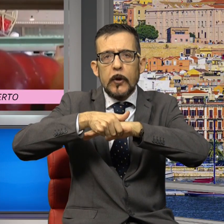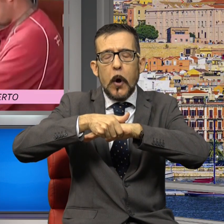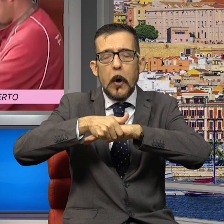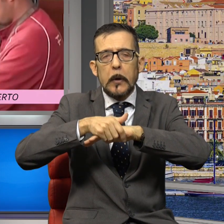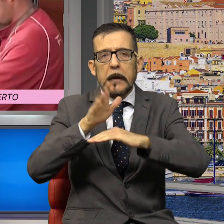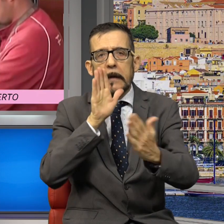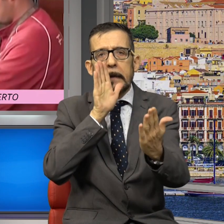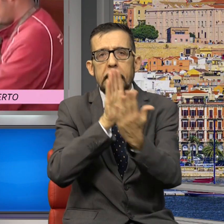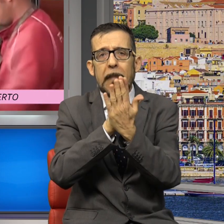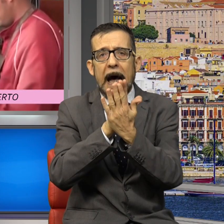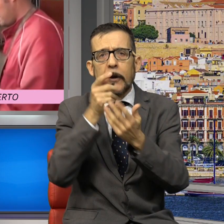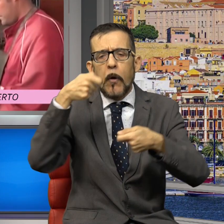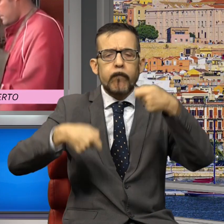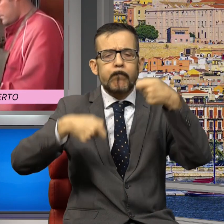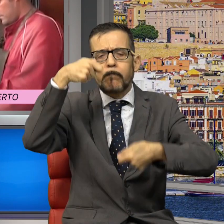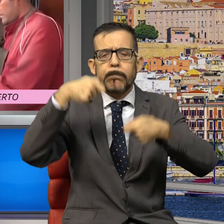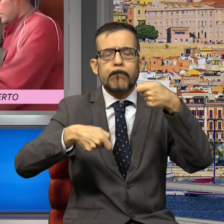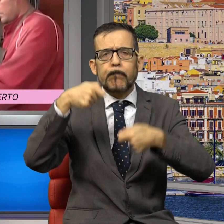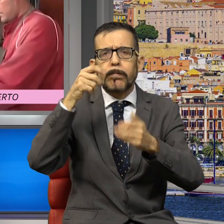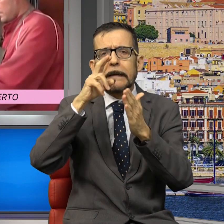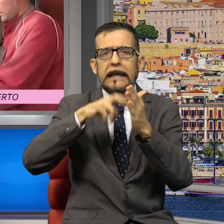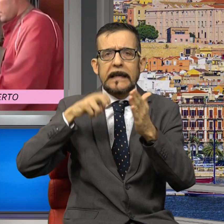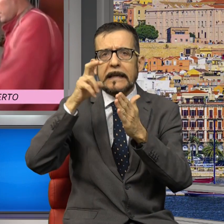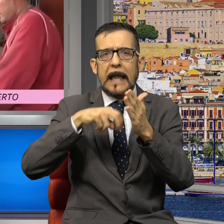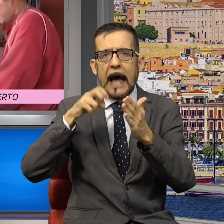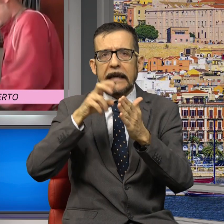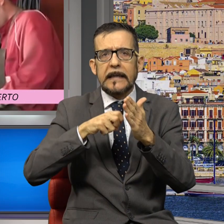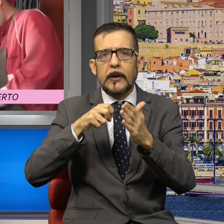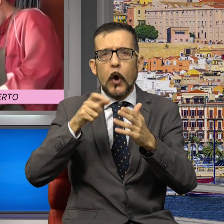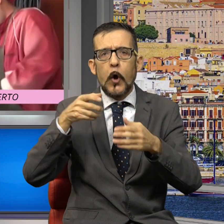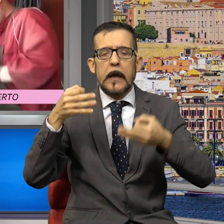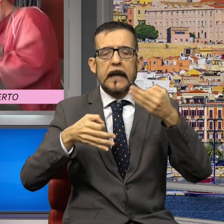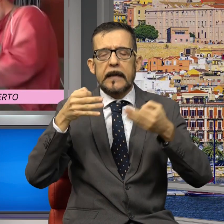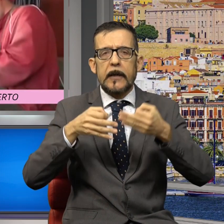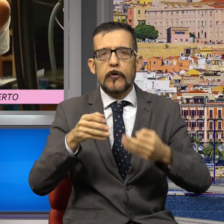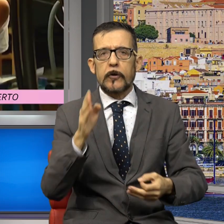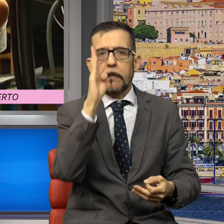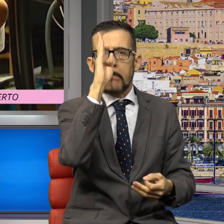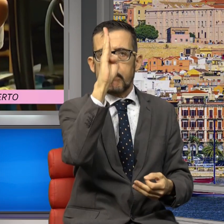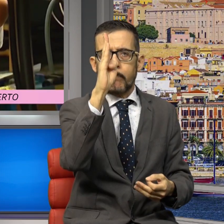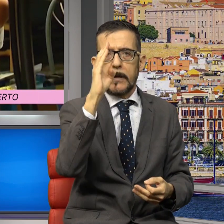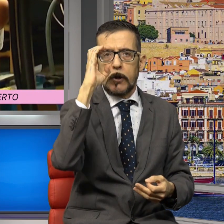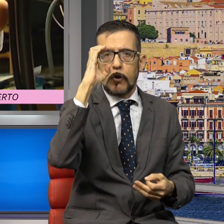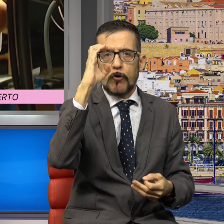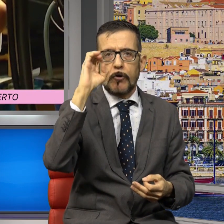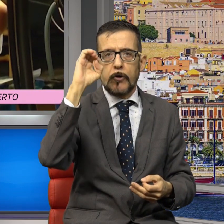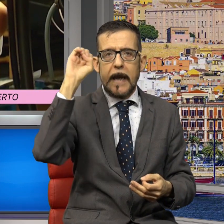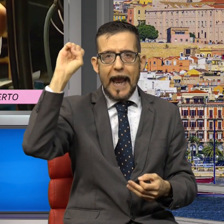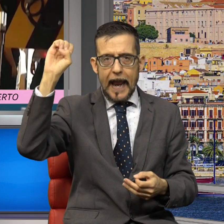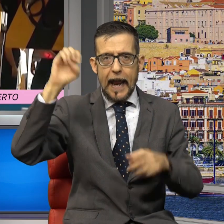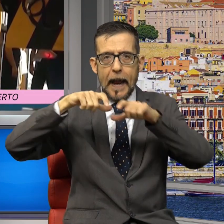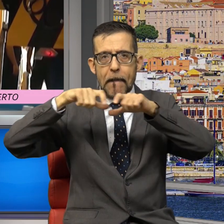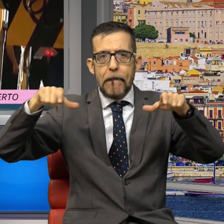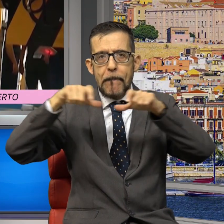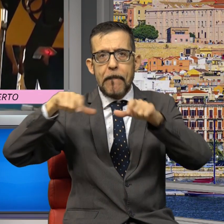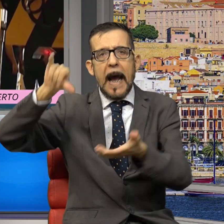dei numerosi rialzi del tasso ufficiale decisi dalla BCE, luglio, settembre, novembre, dicembre 2022, febbraio, marzo, maggio,